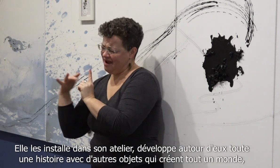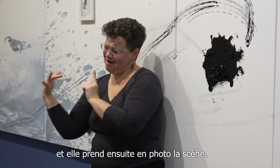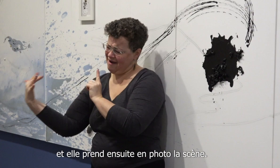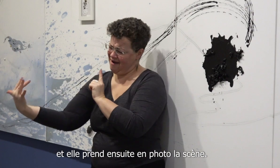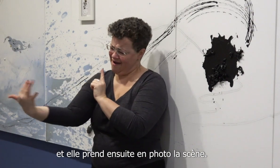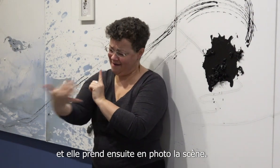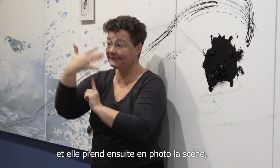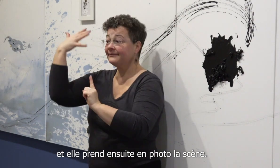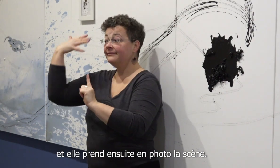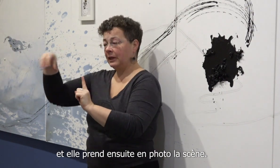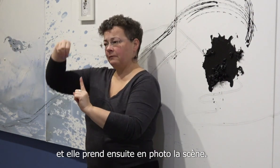ensuite en photo la scène.